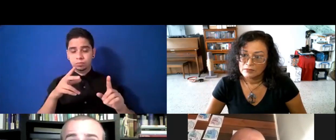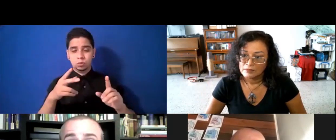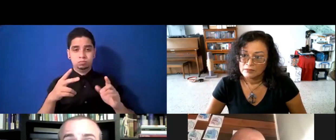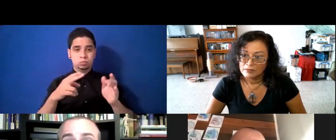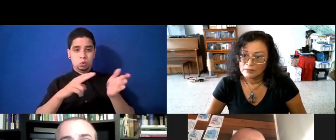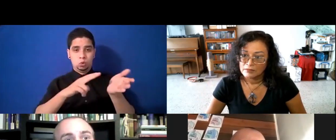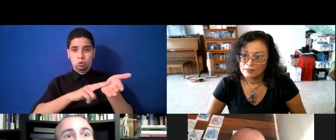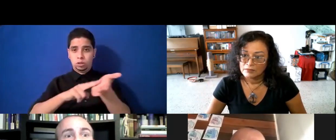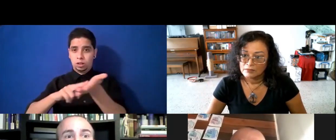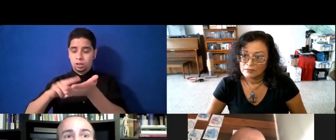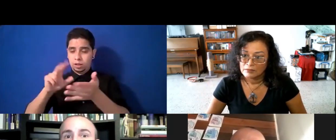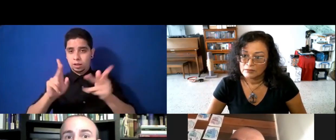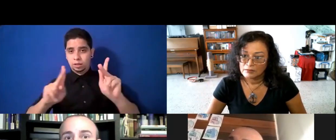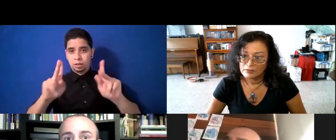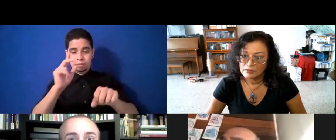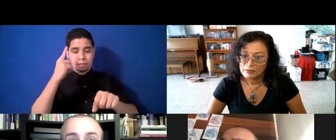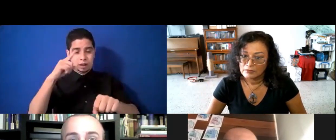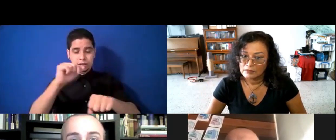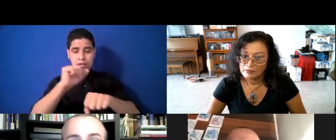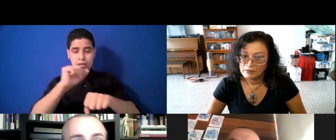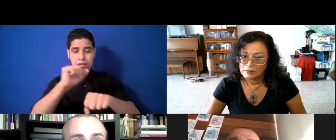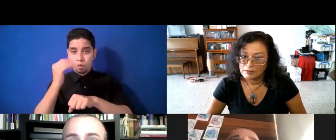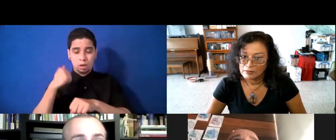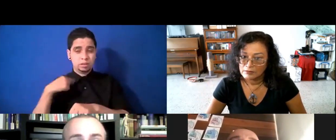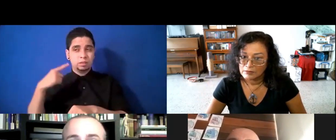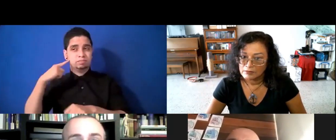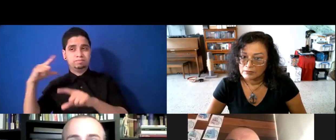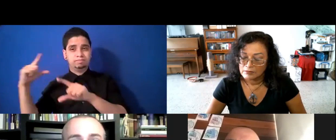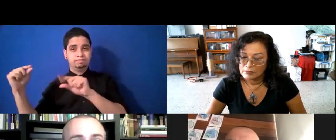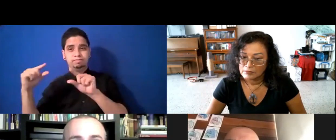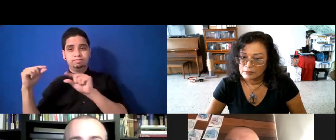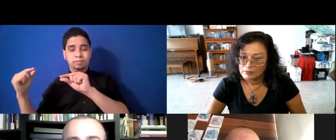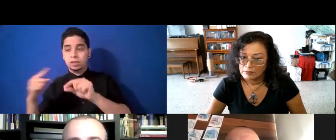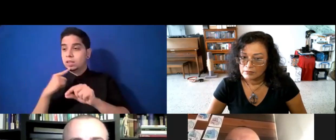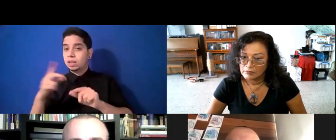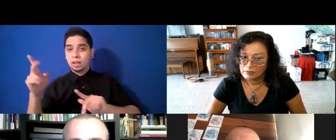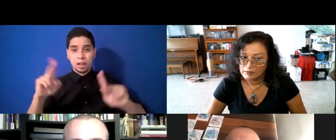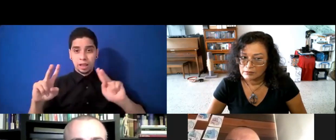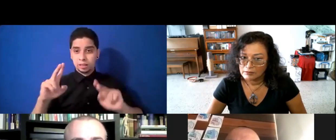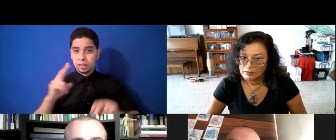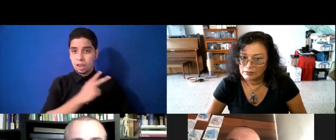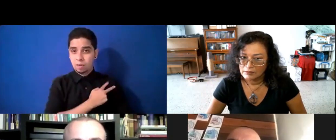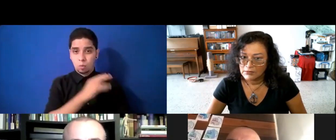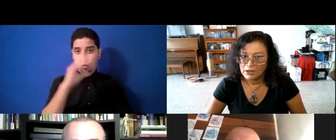comentando, ¿no? Que, pues, que la gente, el patrón no está buscando empleados y no los consigue. Sí,